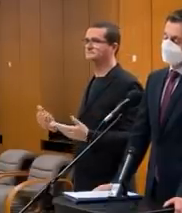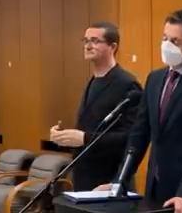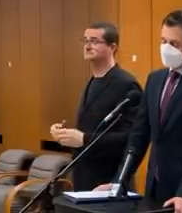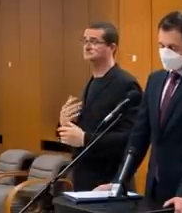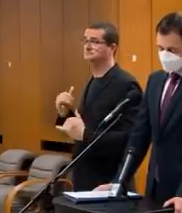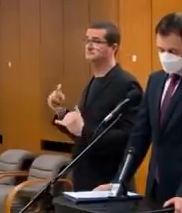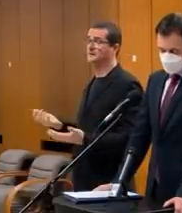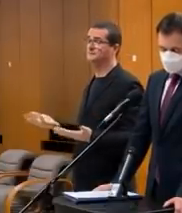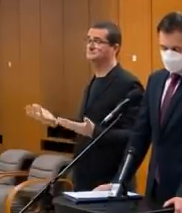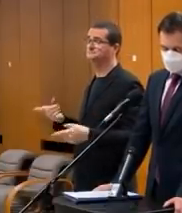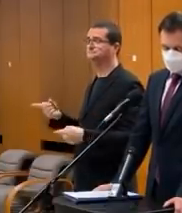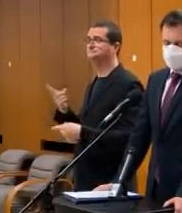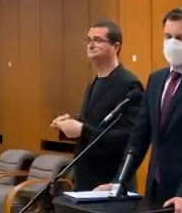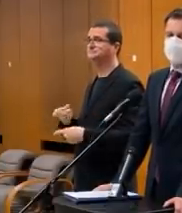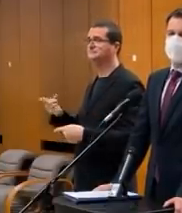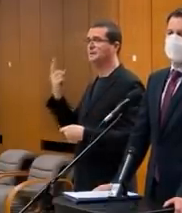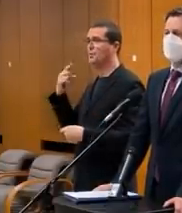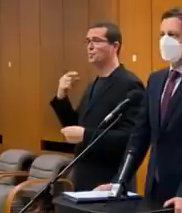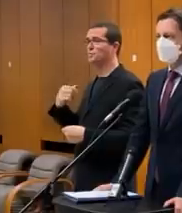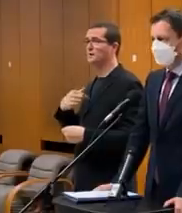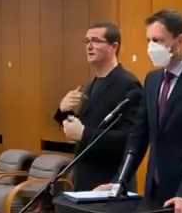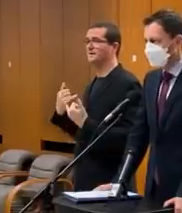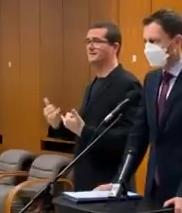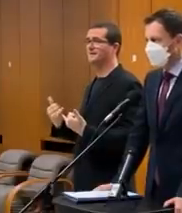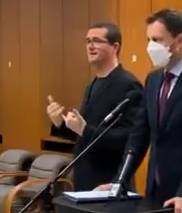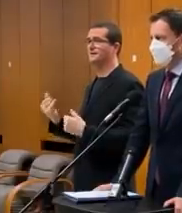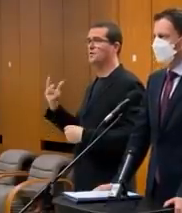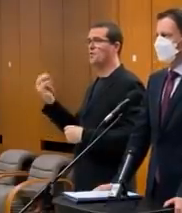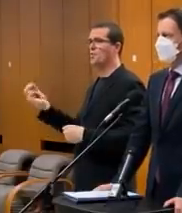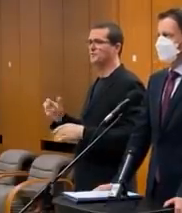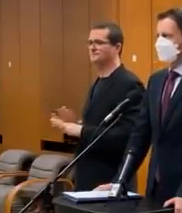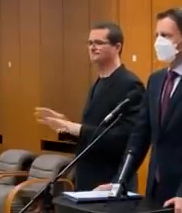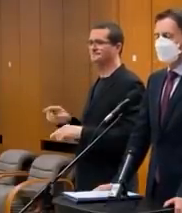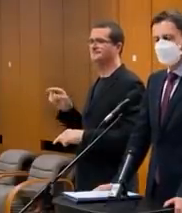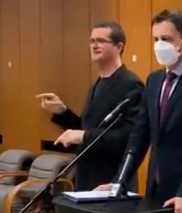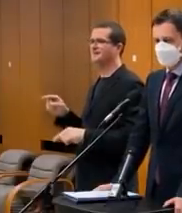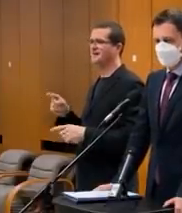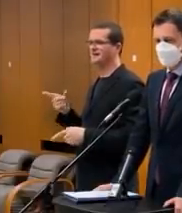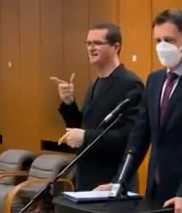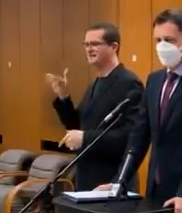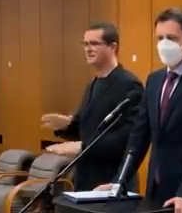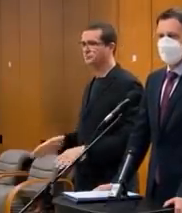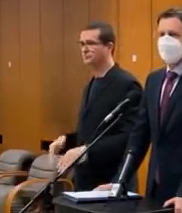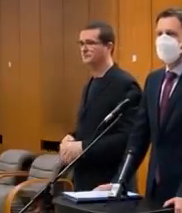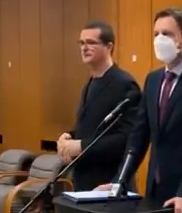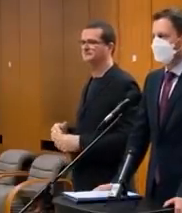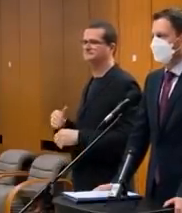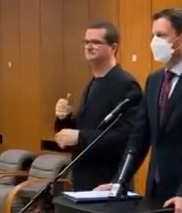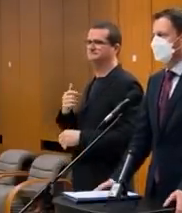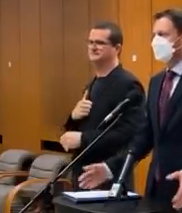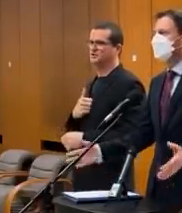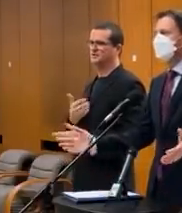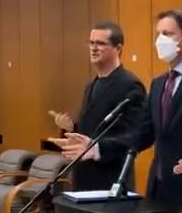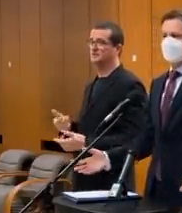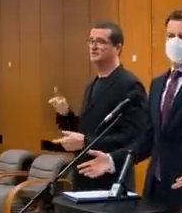Áno. Viete, to je presne tá kultúra, od ktorej by som chcel odísť a povedať, že takto to nebude. Prepačte, to není ako,